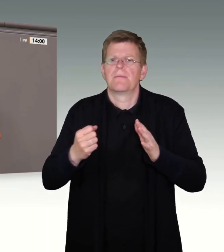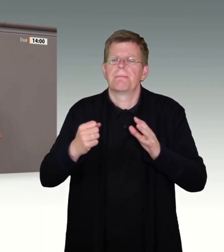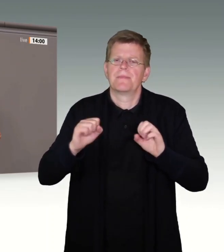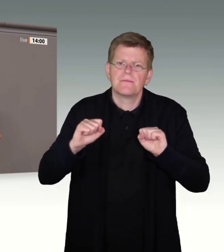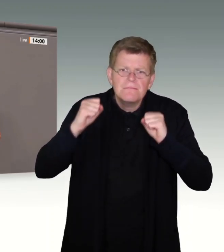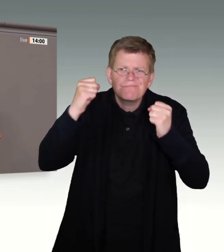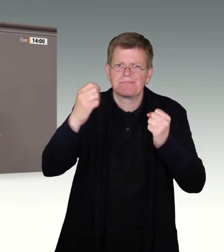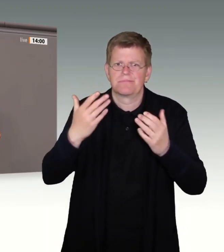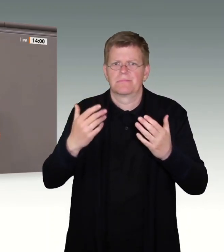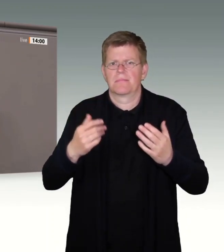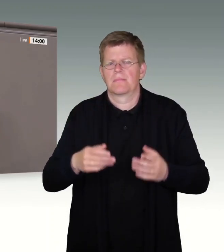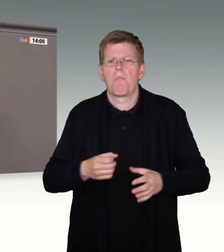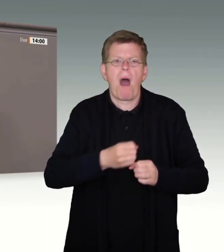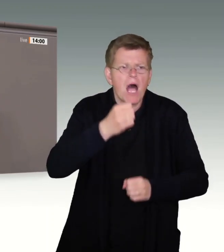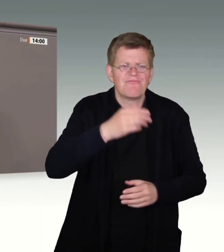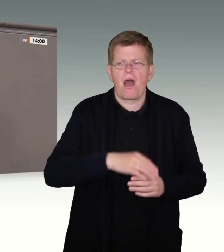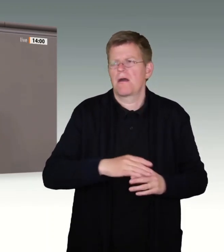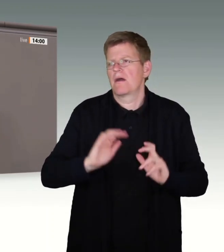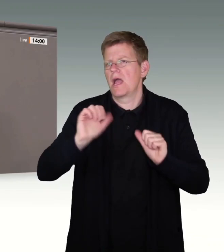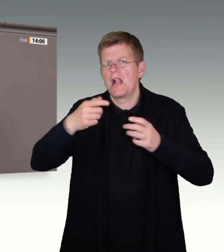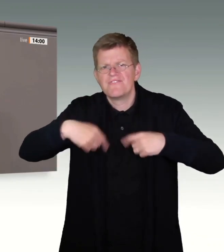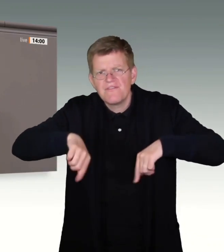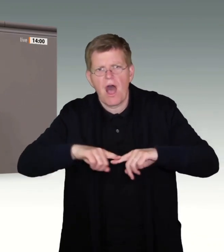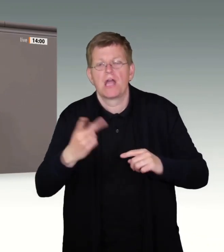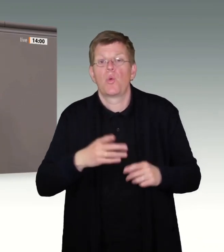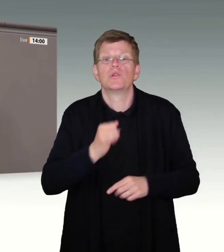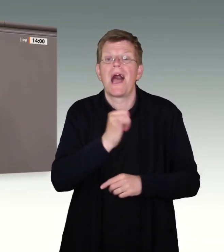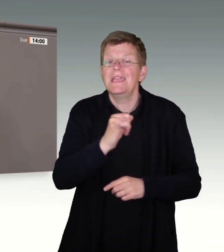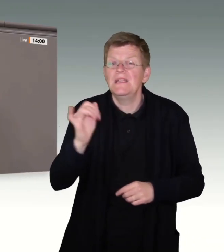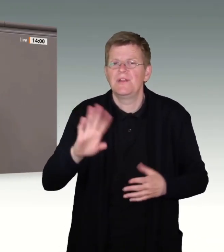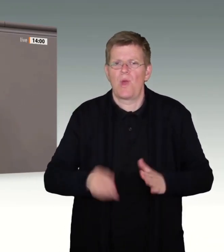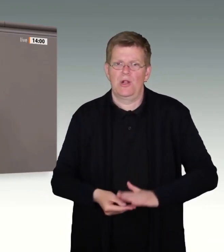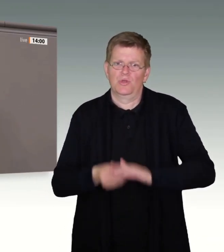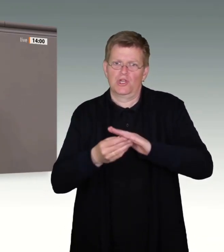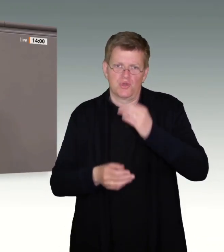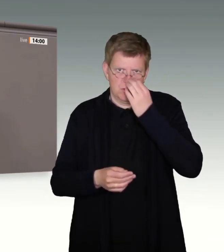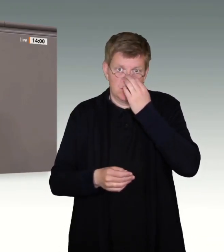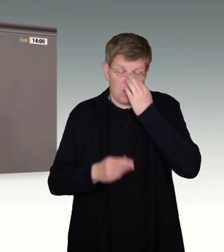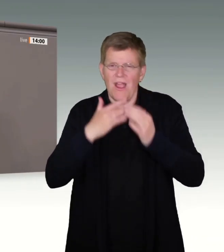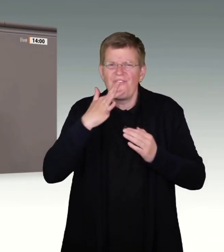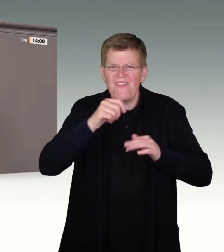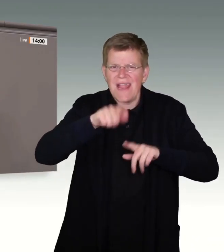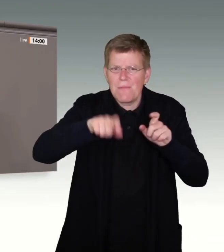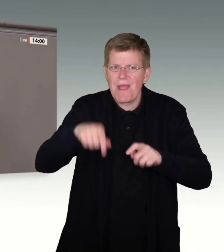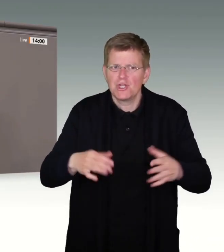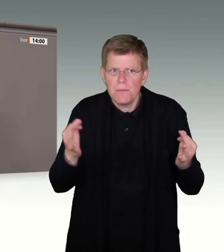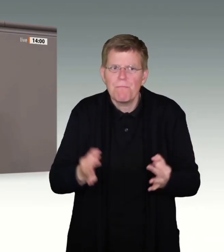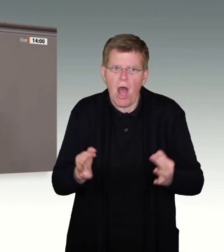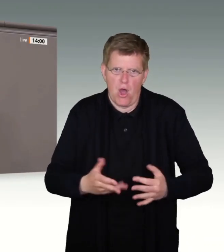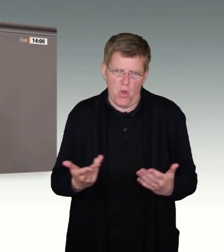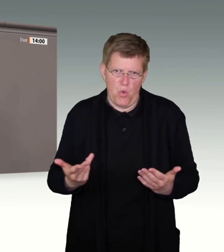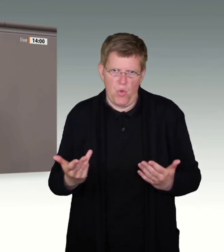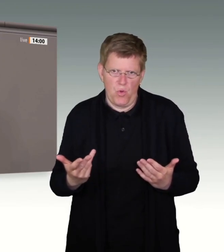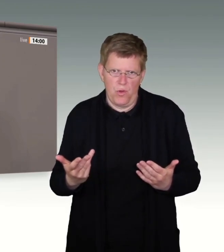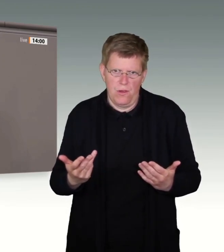Mahnwache, Hilfsverein oder individuelle Unterstützung, viele Menschen helfen Geflüchteten, auch